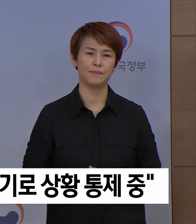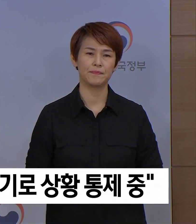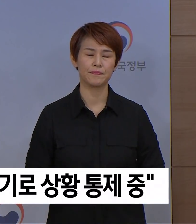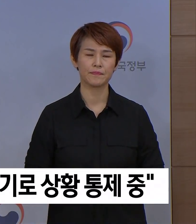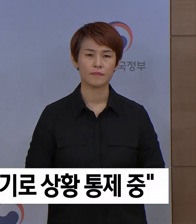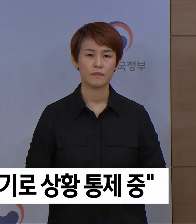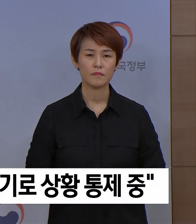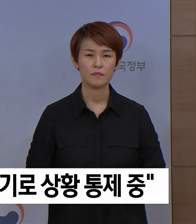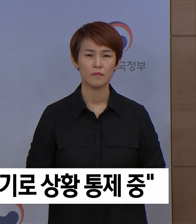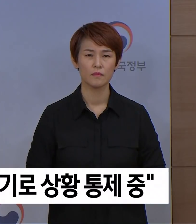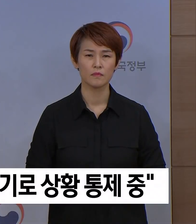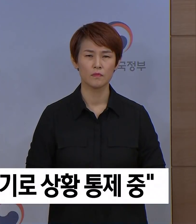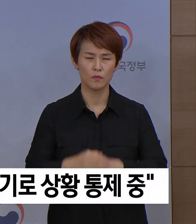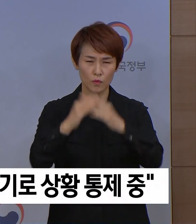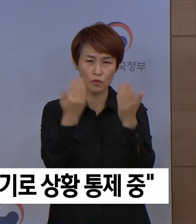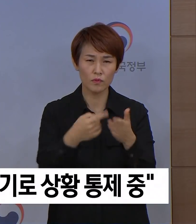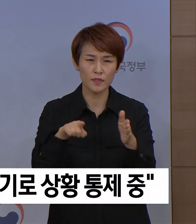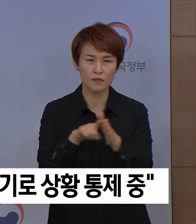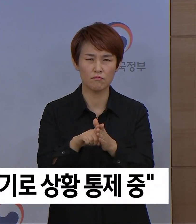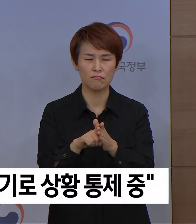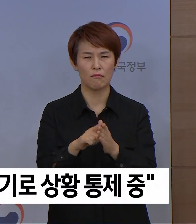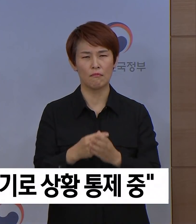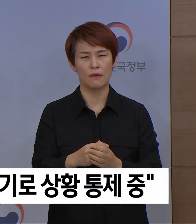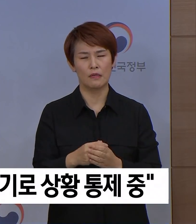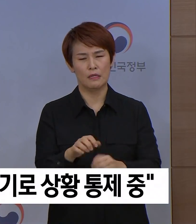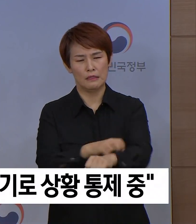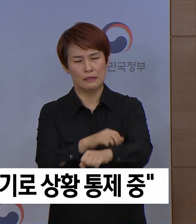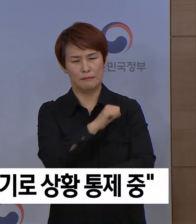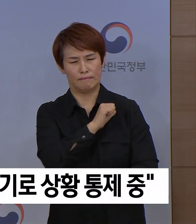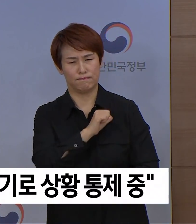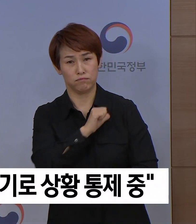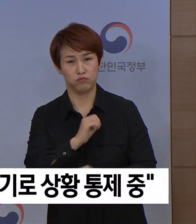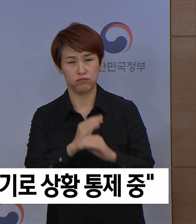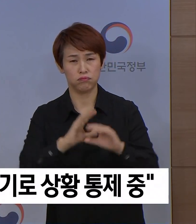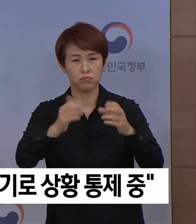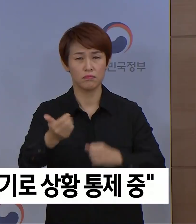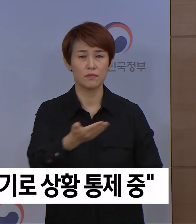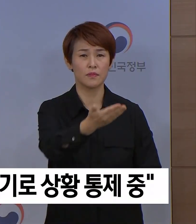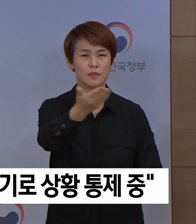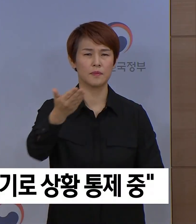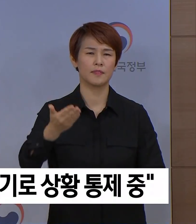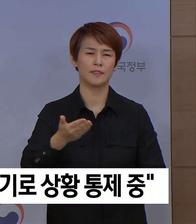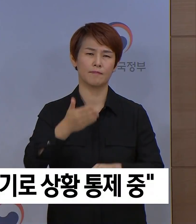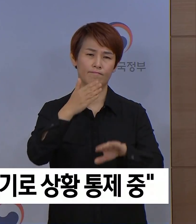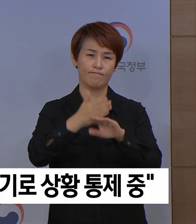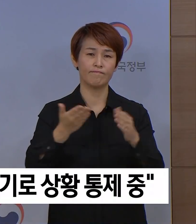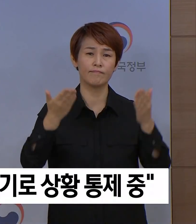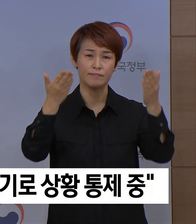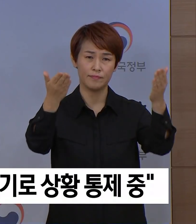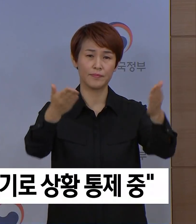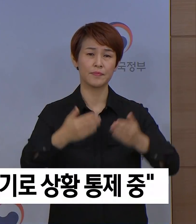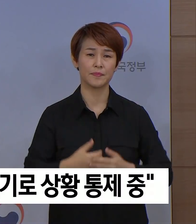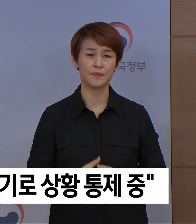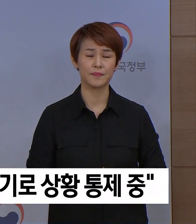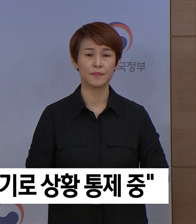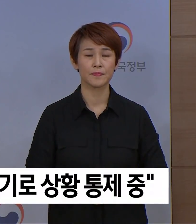우리 모두를 위해 개인의 불편을 감수해 주시고 계시는 국민 여러분께 다시 한번 감사드립니다.